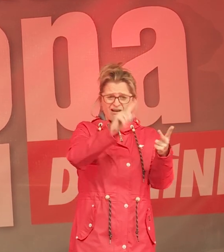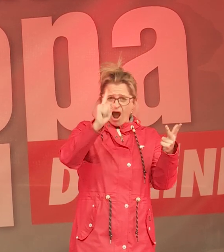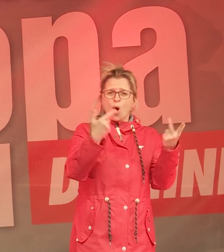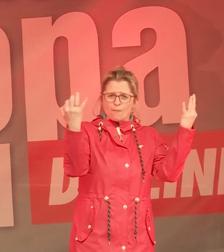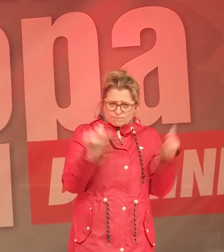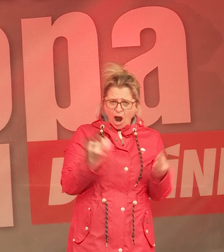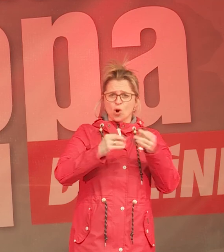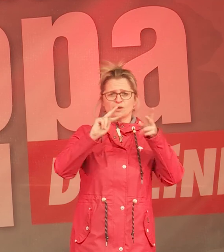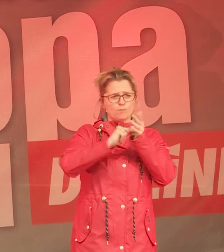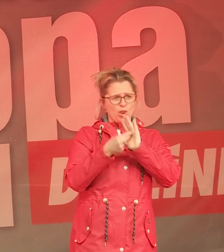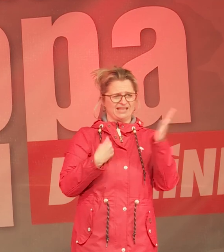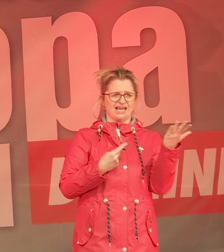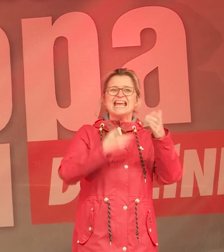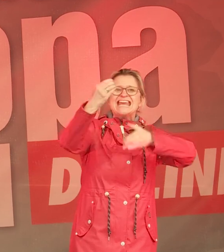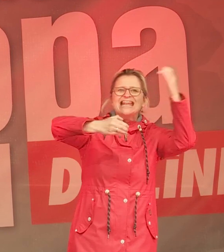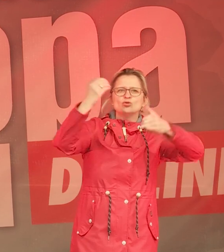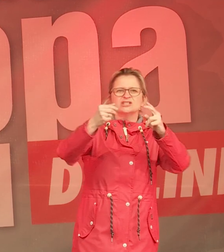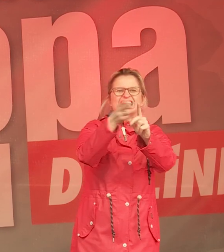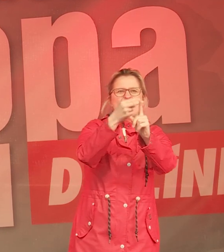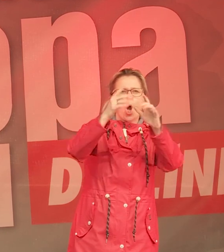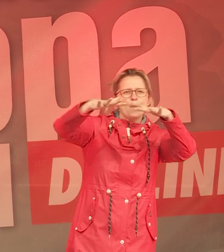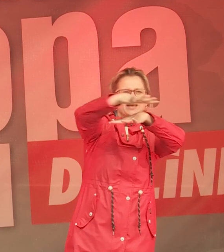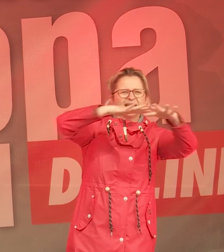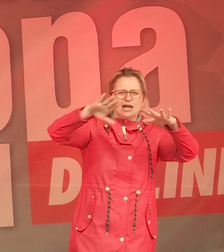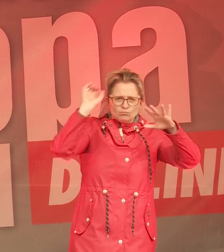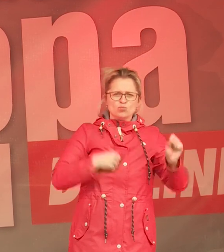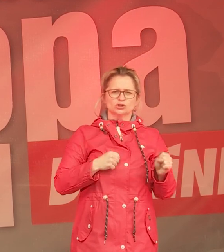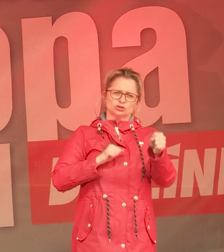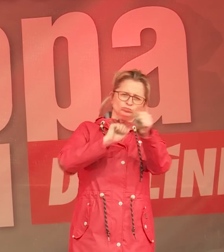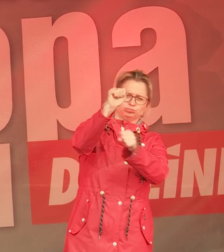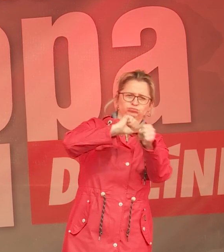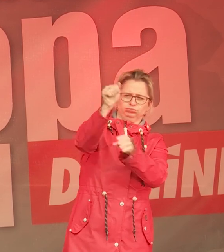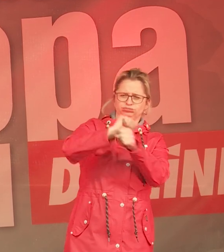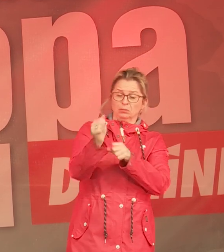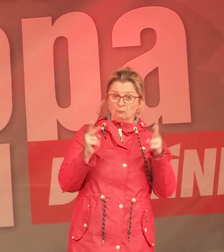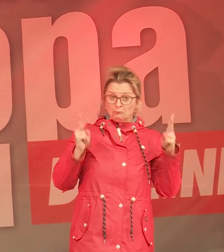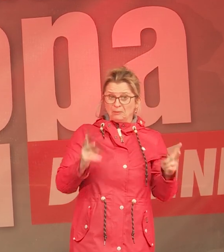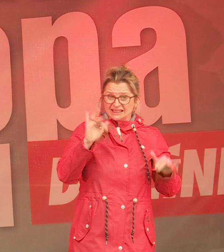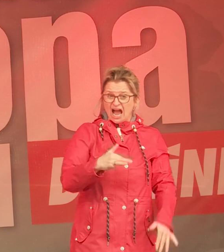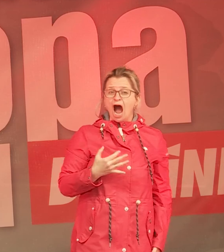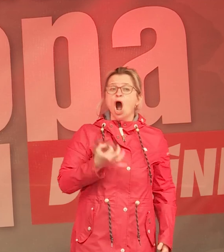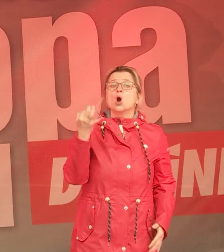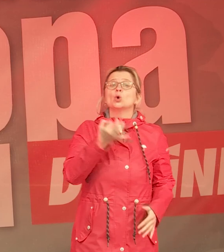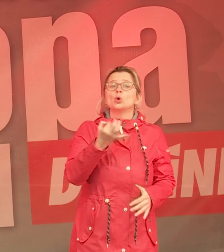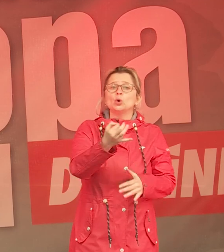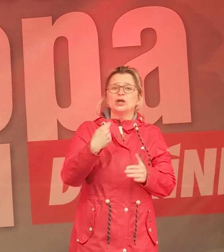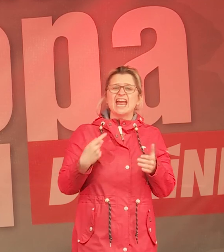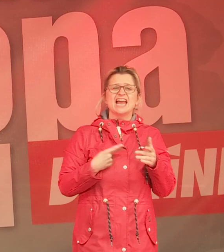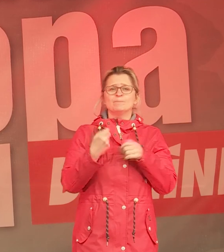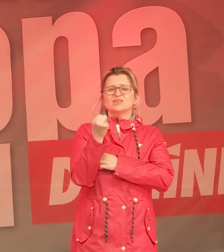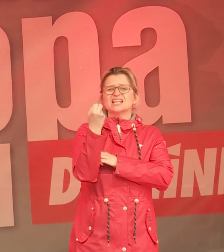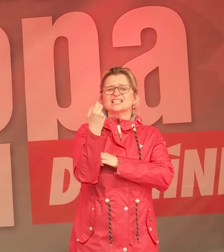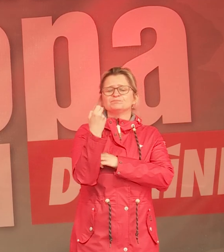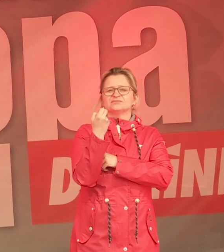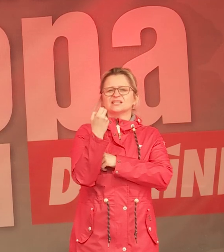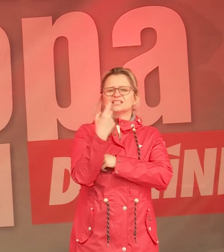die sich mit den großen Industrielobbys anlegt. Es gibt doch keinen wirklich grünen Kapitalismus. Da muss man doch